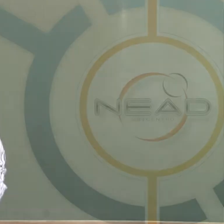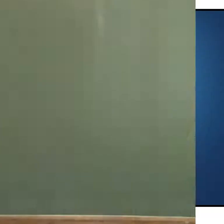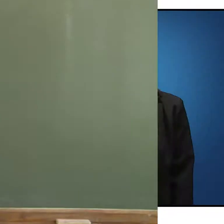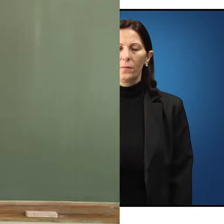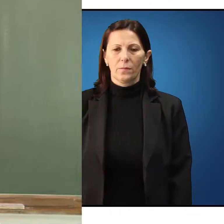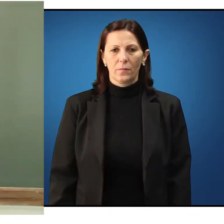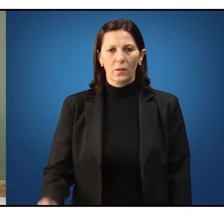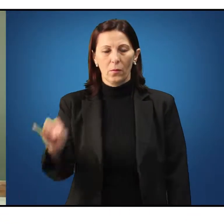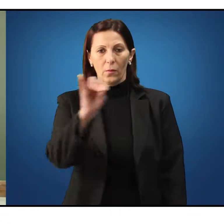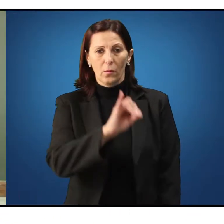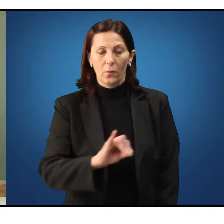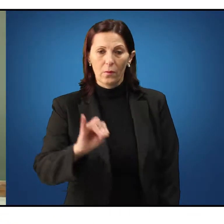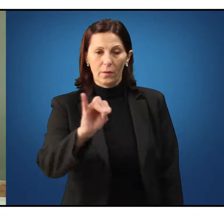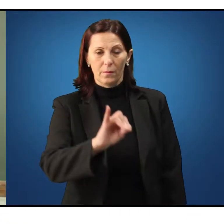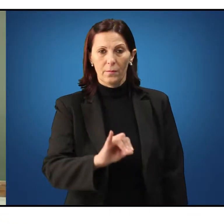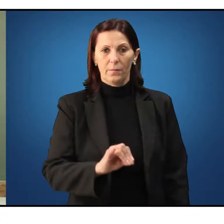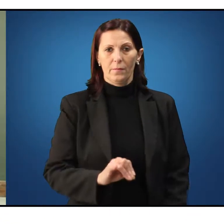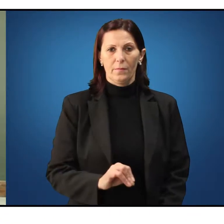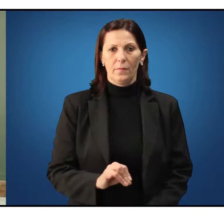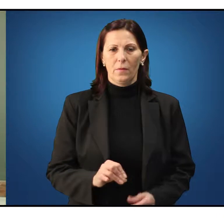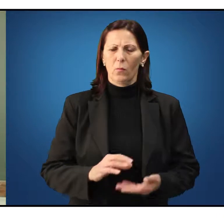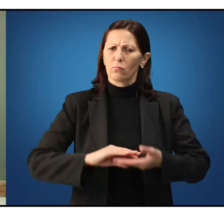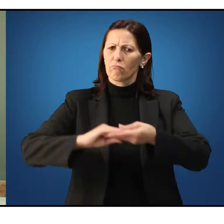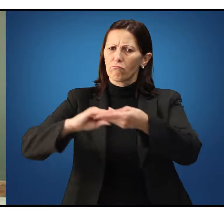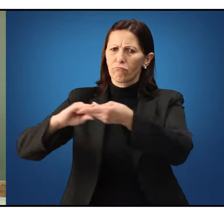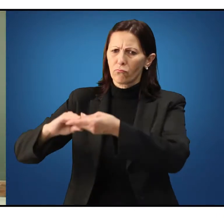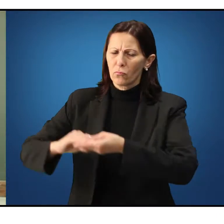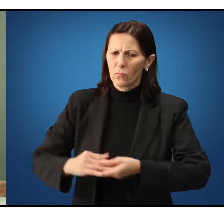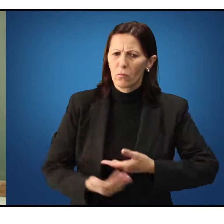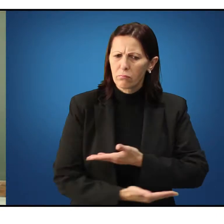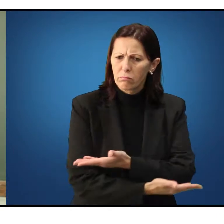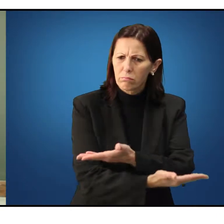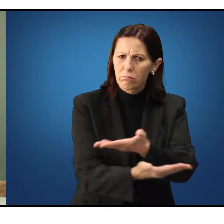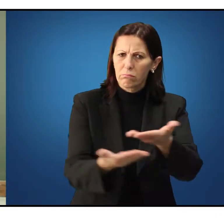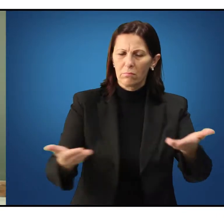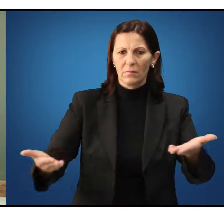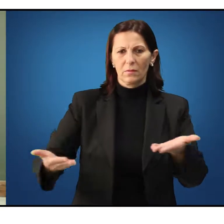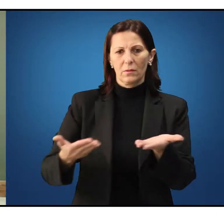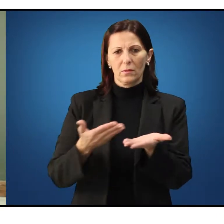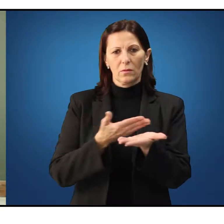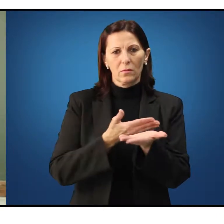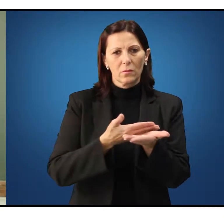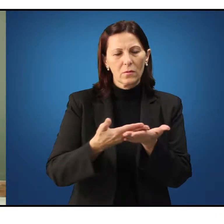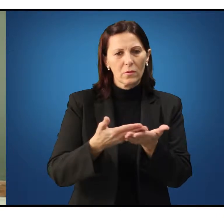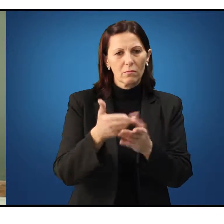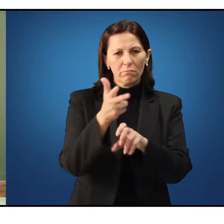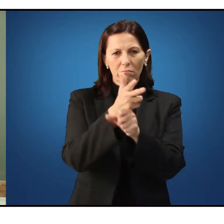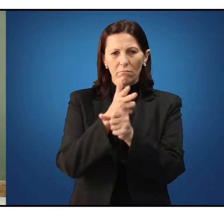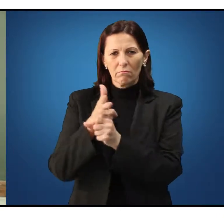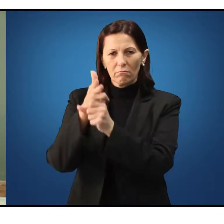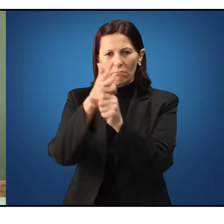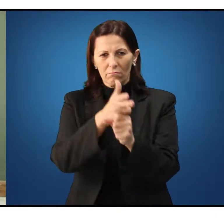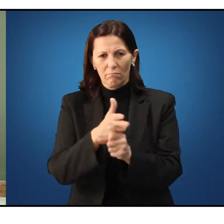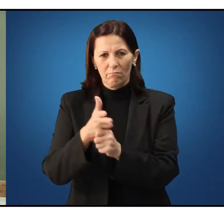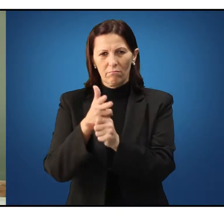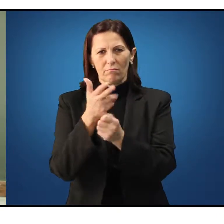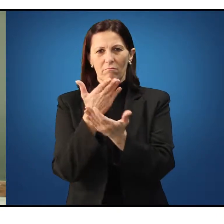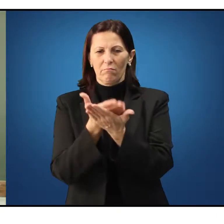Olá, minha saudação a todos, estamos gravando a nossa